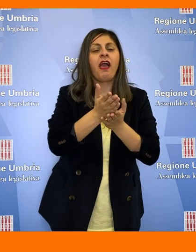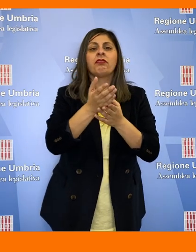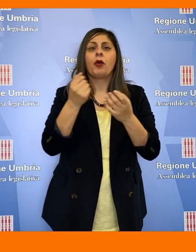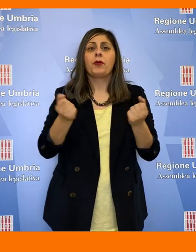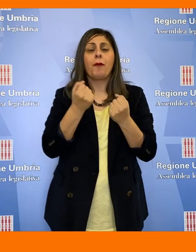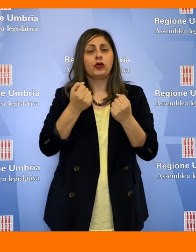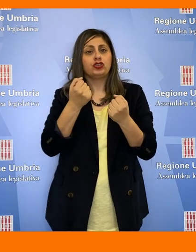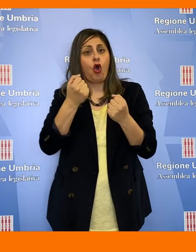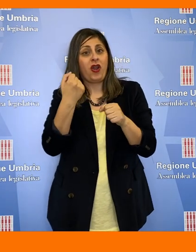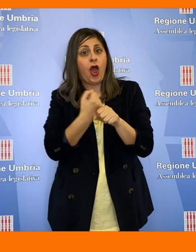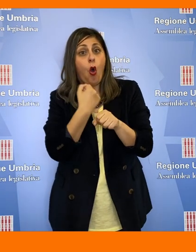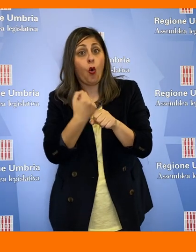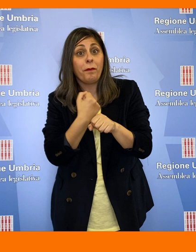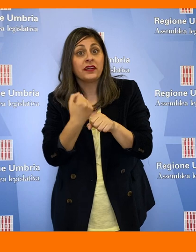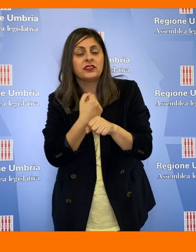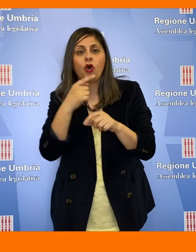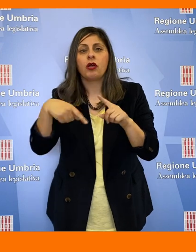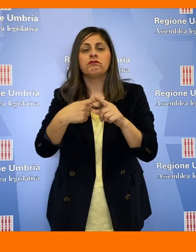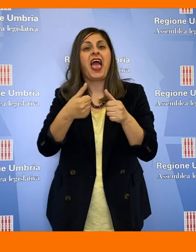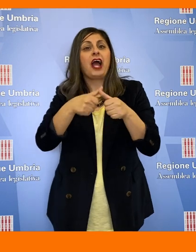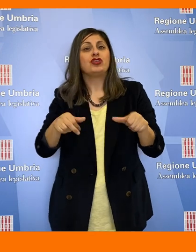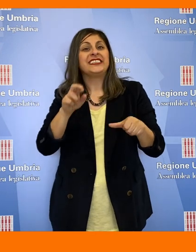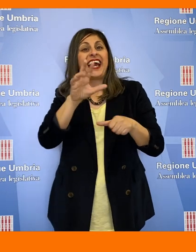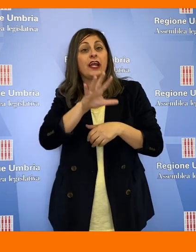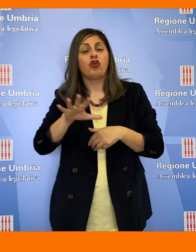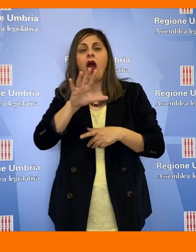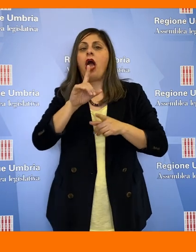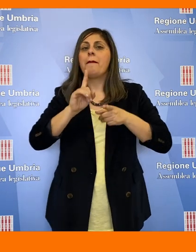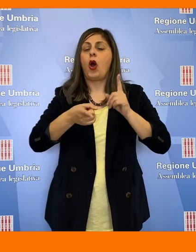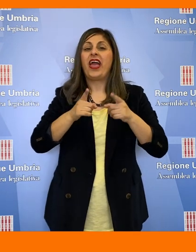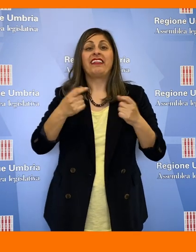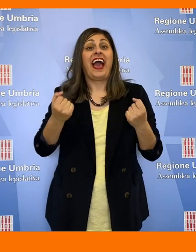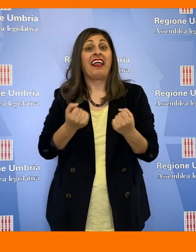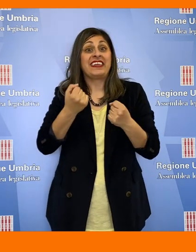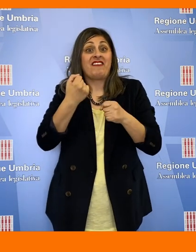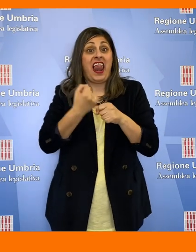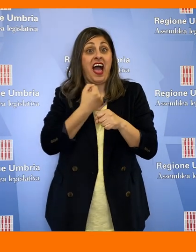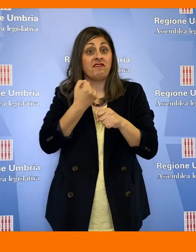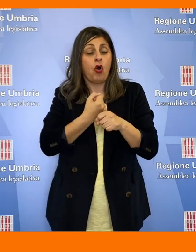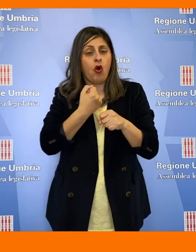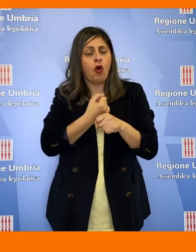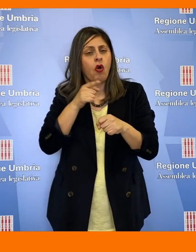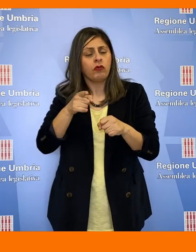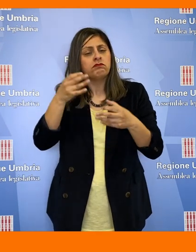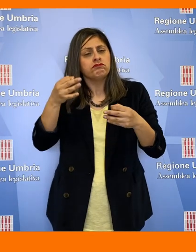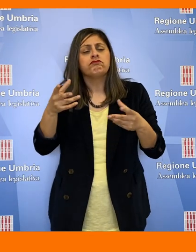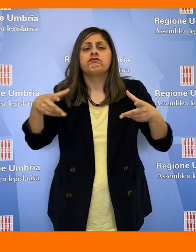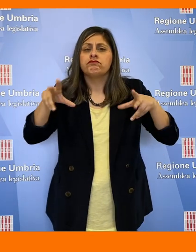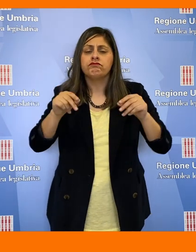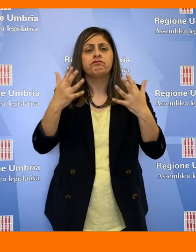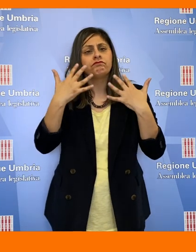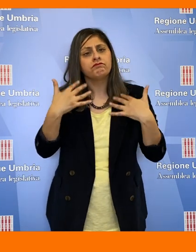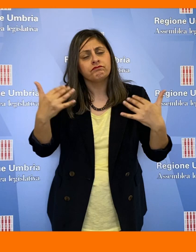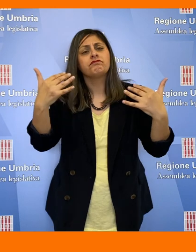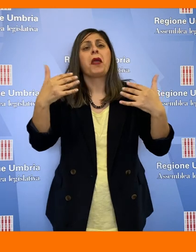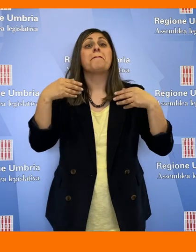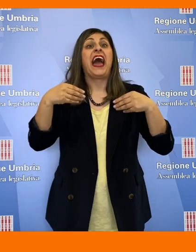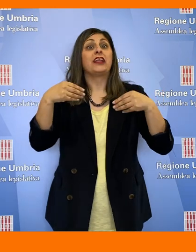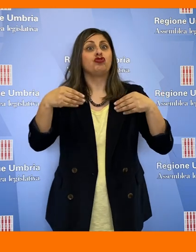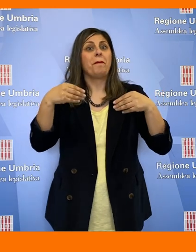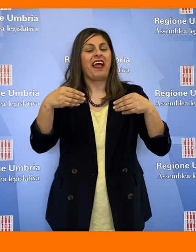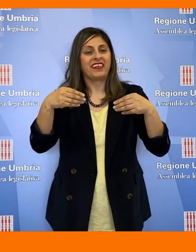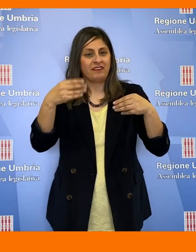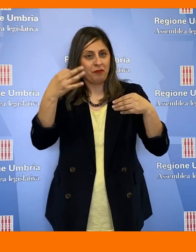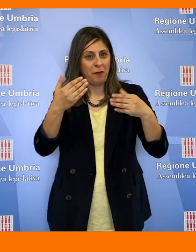permanente, promozione dell'occupazione e agenzia regionale per le politiche attive del lavoro, è stata al centro di una nuova seduta